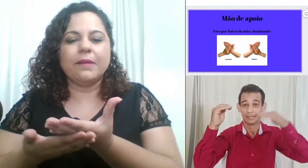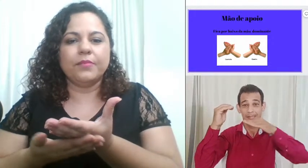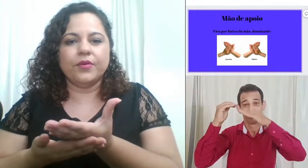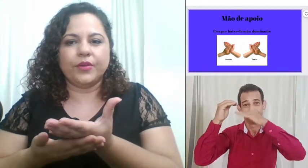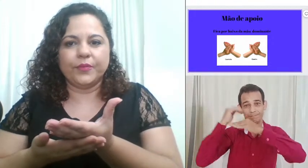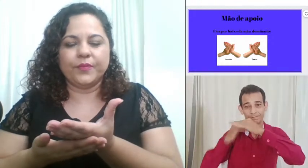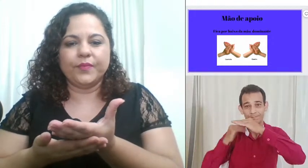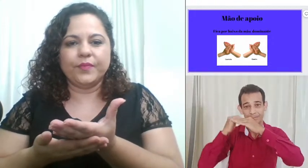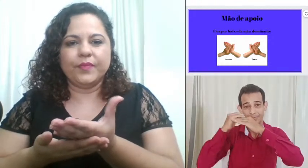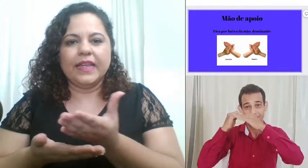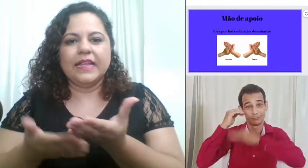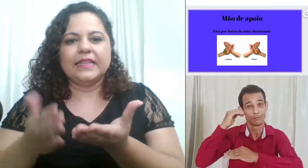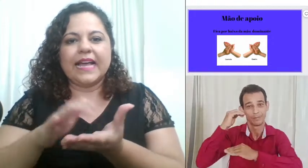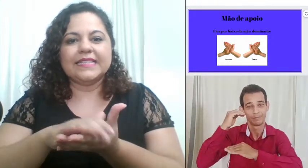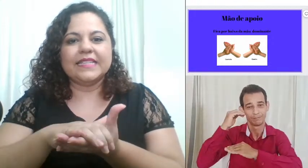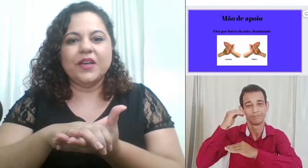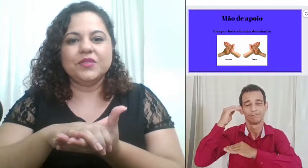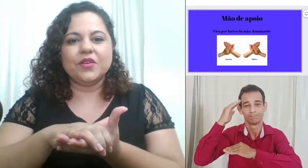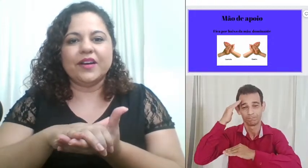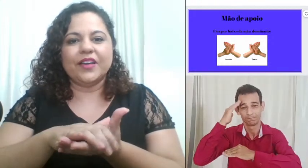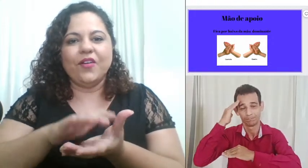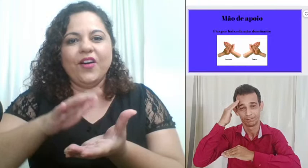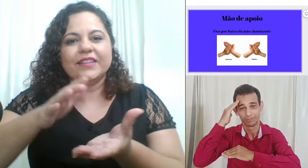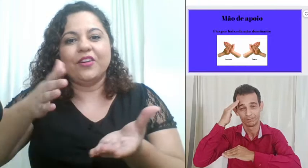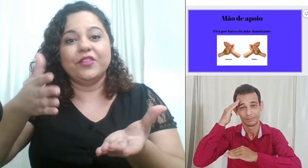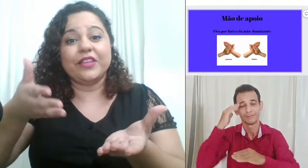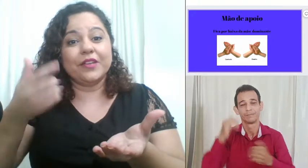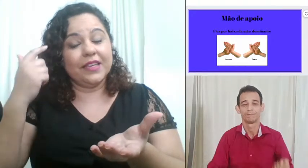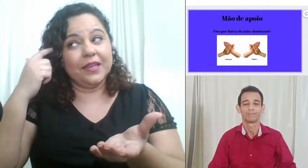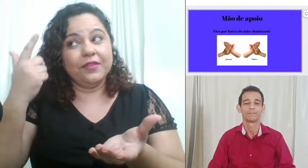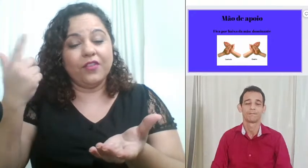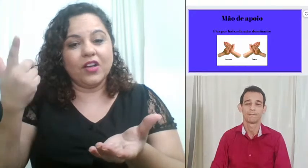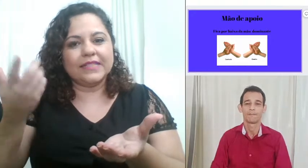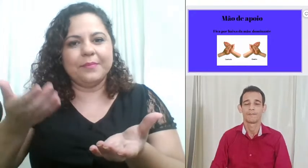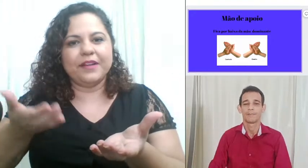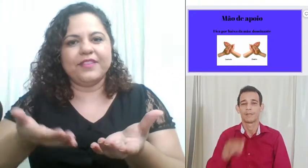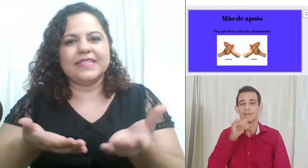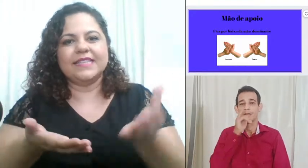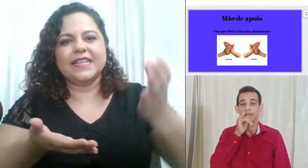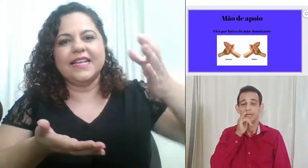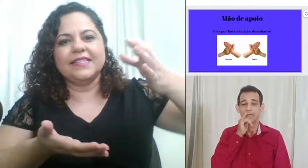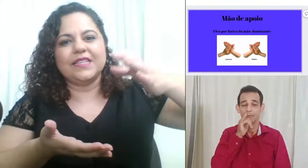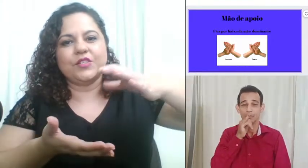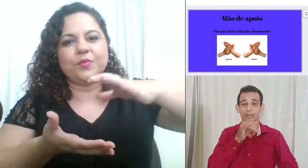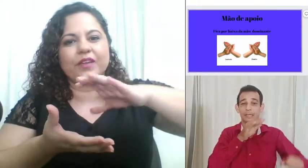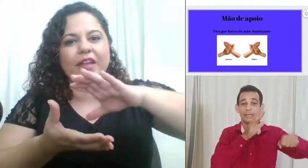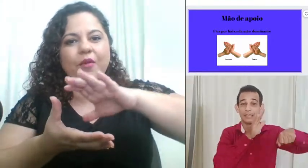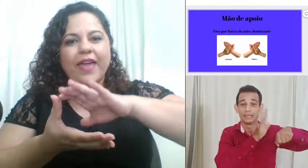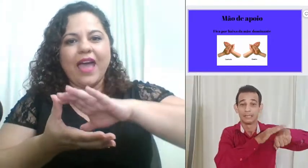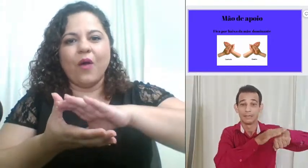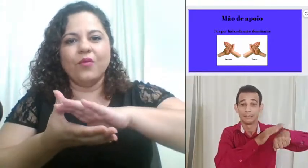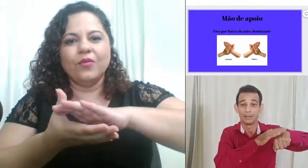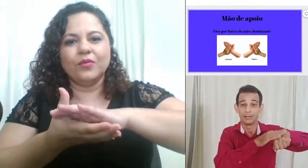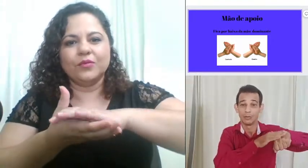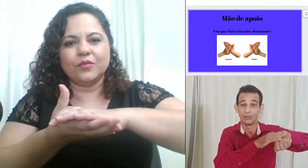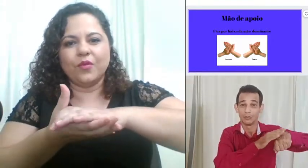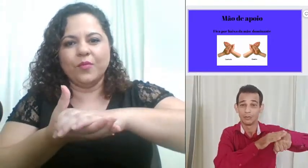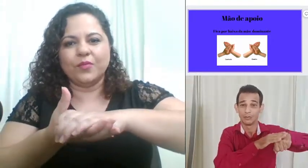apoio tá se eu sou canhota agora eu tenho que me forçar para fazer esse exercício porque não é algo comum